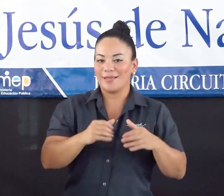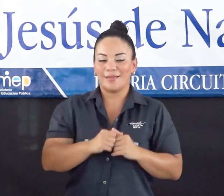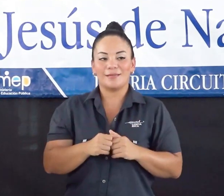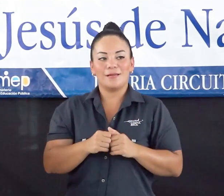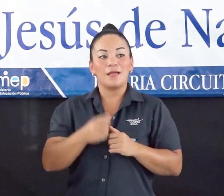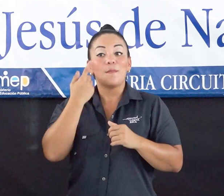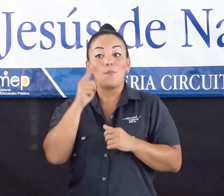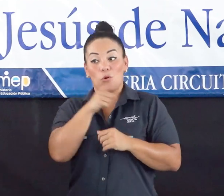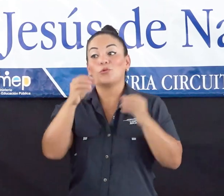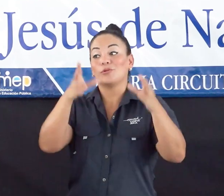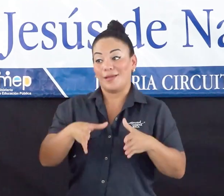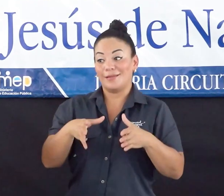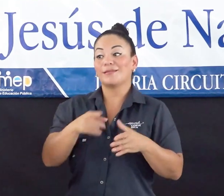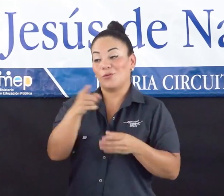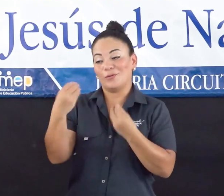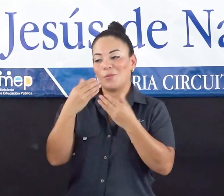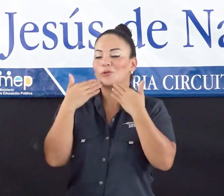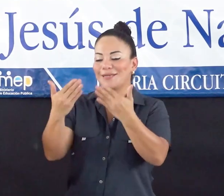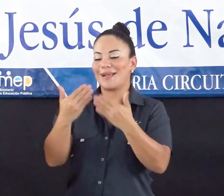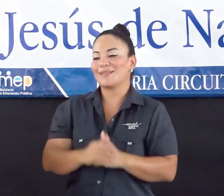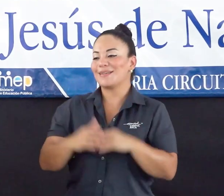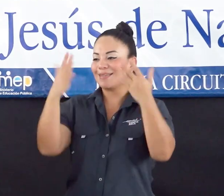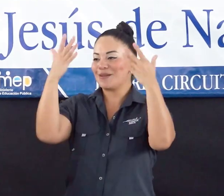los docentes que nos enseñaron. Muchas gracias.